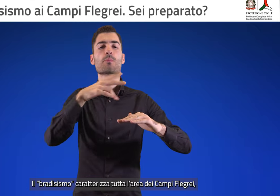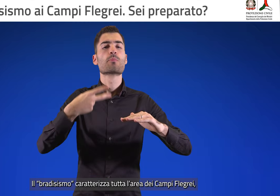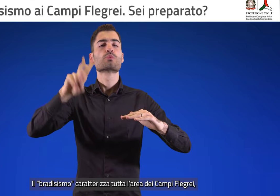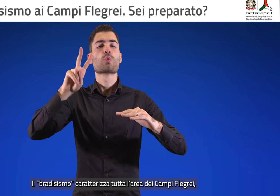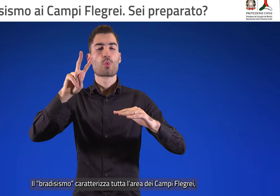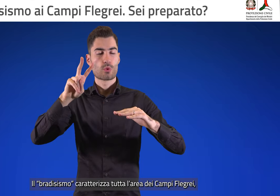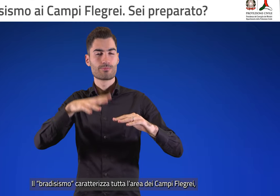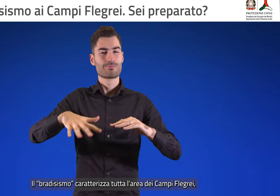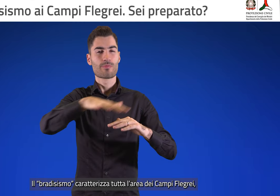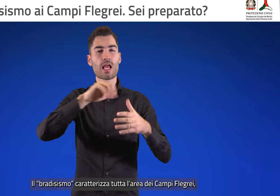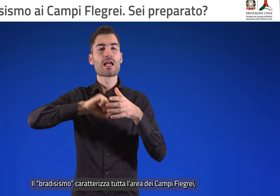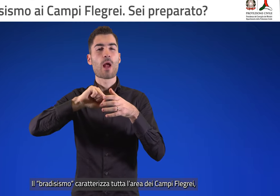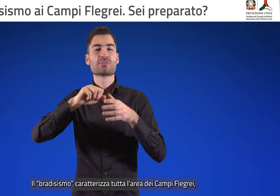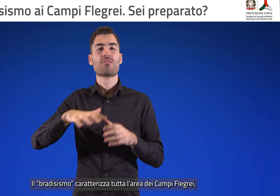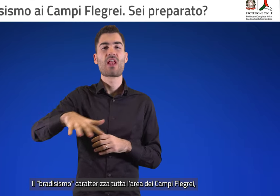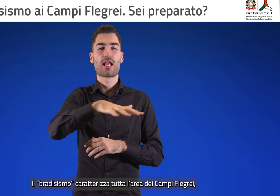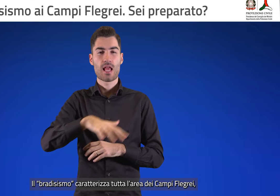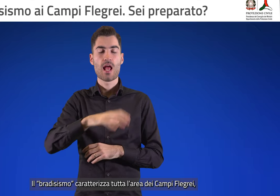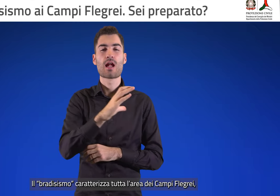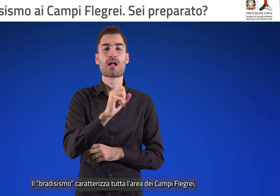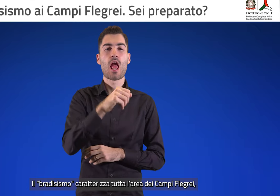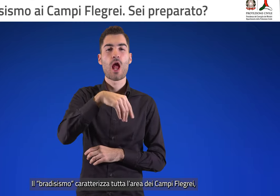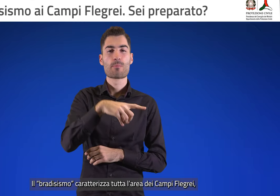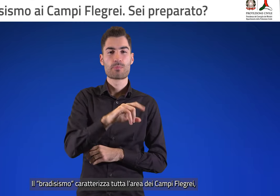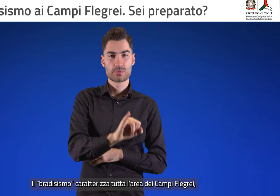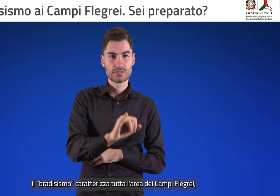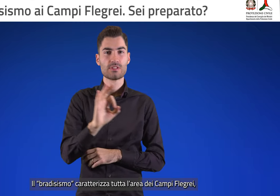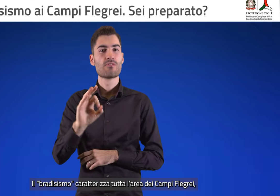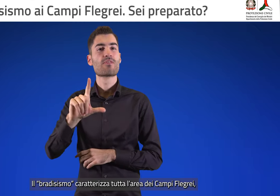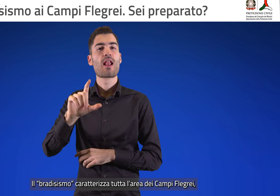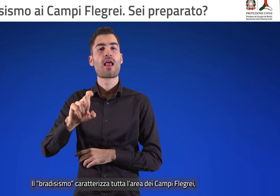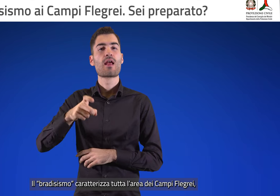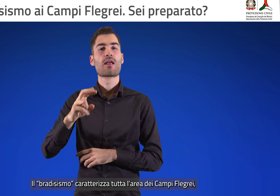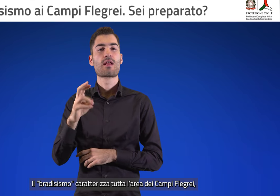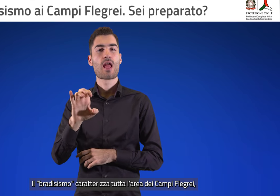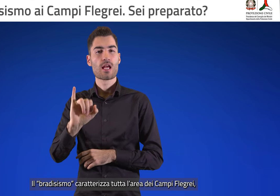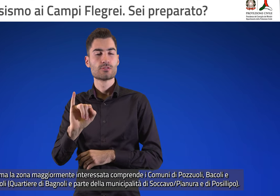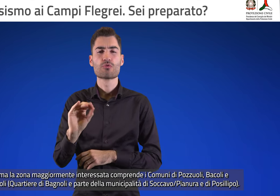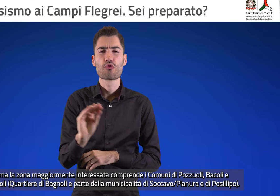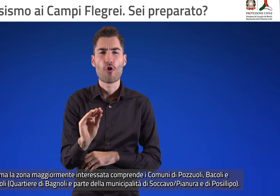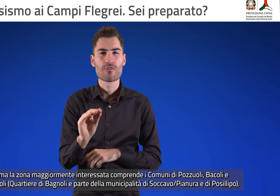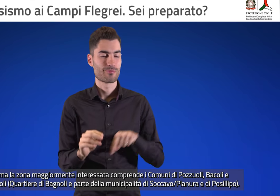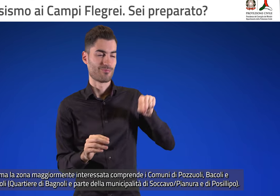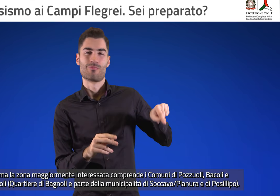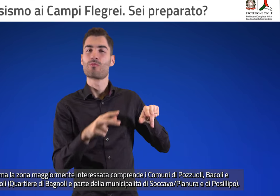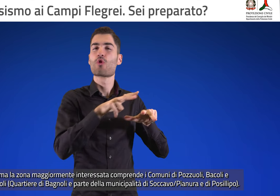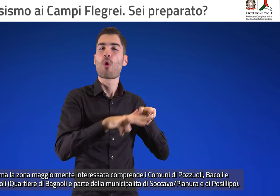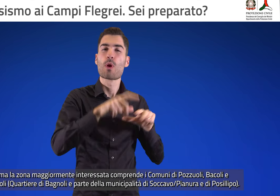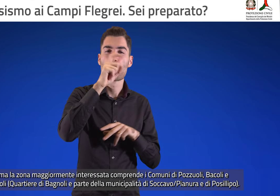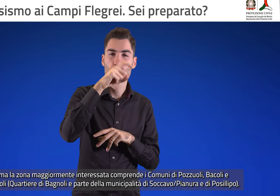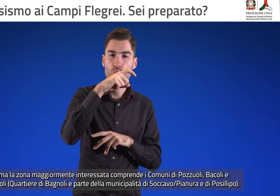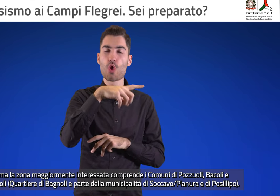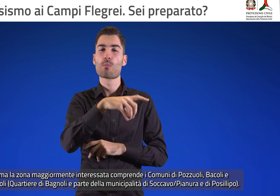Il bradisismo caratterizza tutta l'area dei campi flegrei, ma la zona